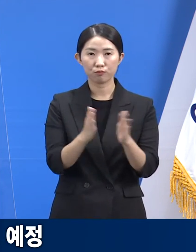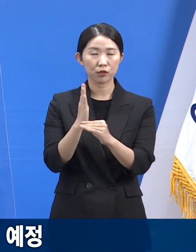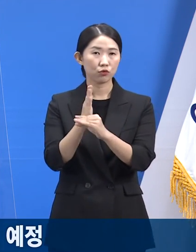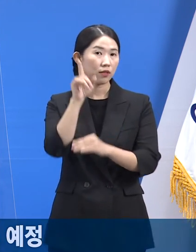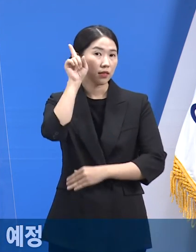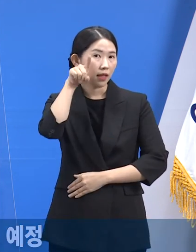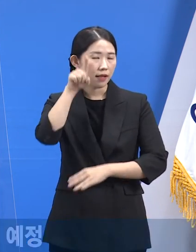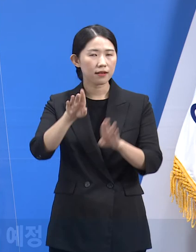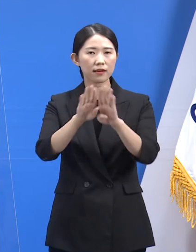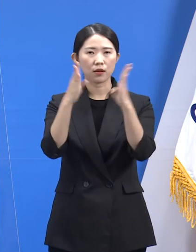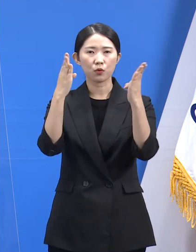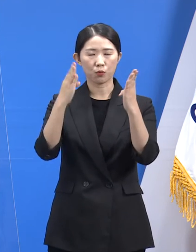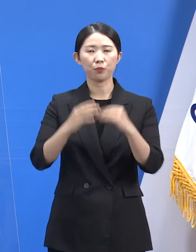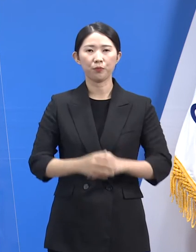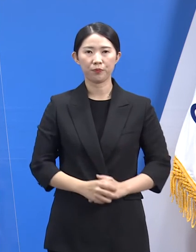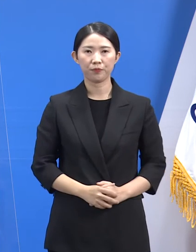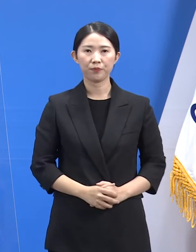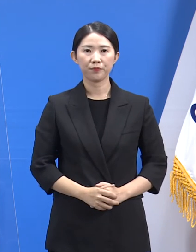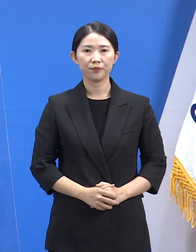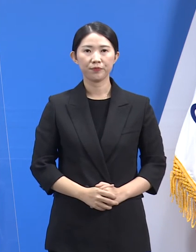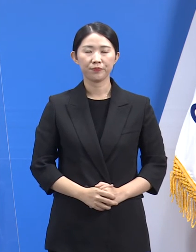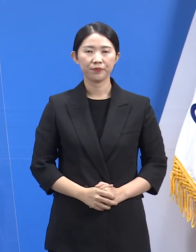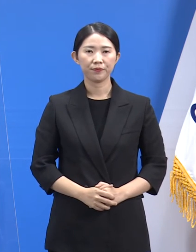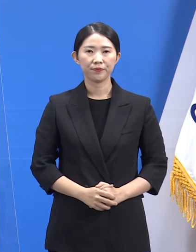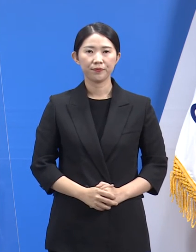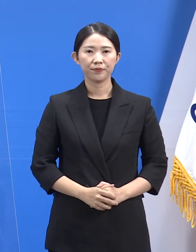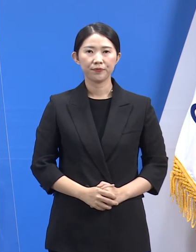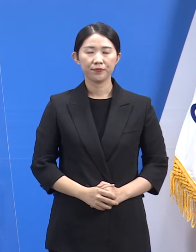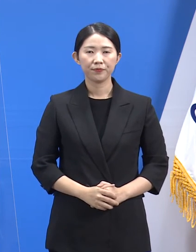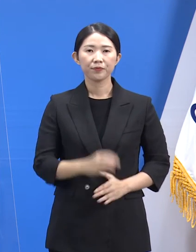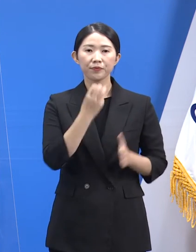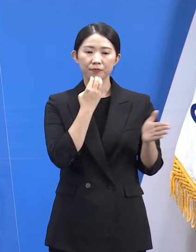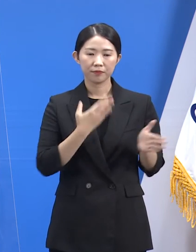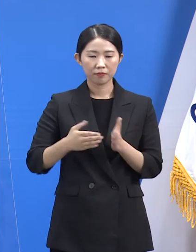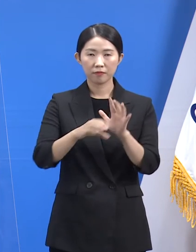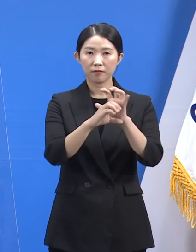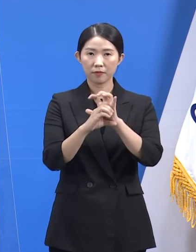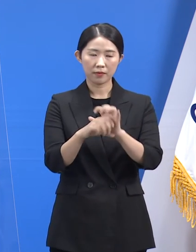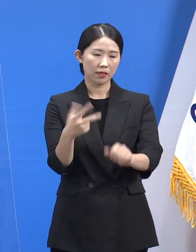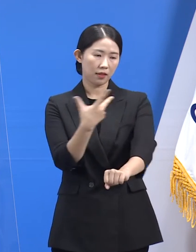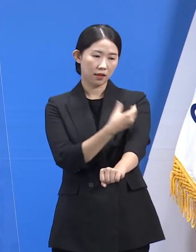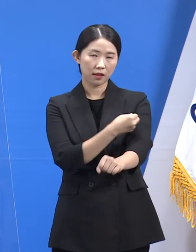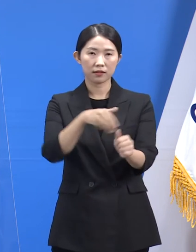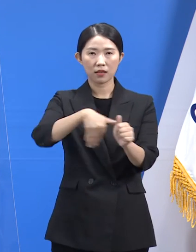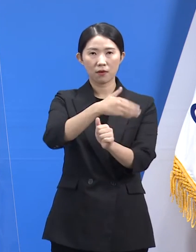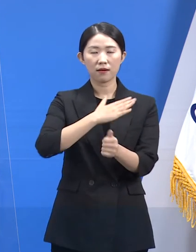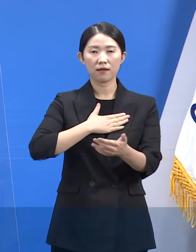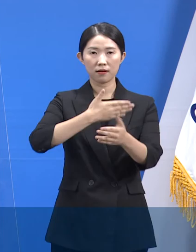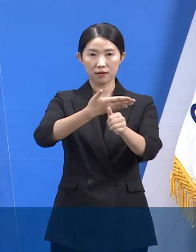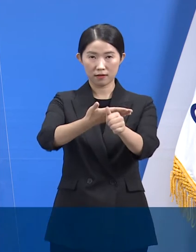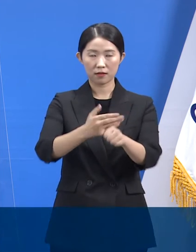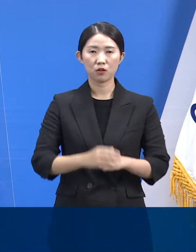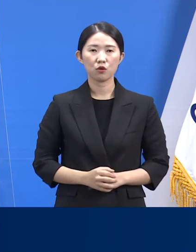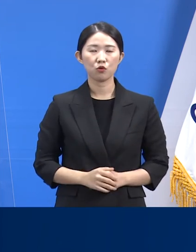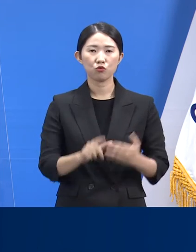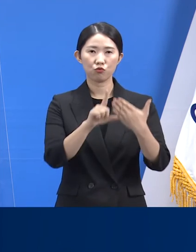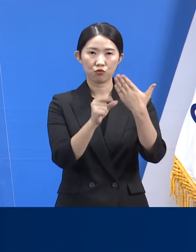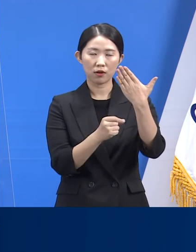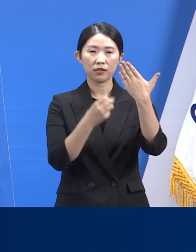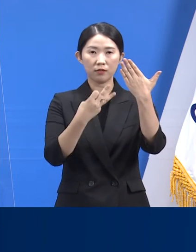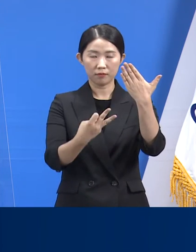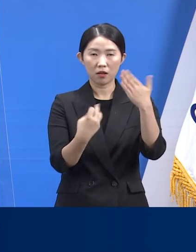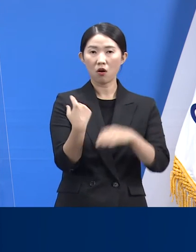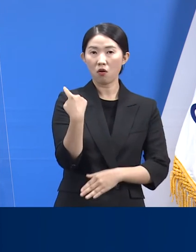15일 개수할 예정입니다. 다음은 경기도 코로나19 예방접종 현황입니다. 9월 13일 18시 기준